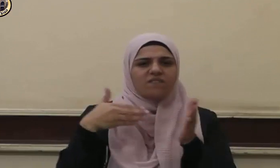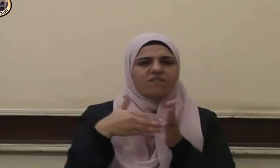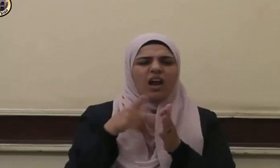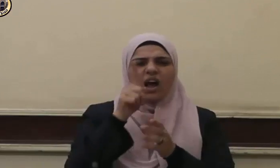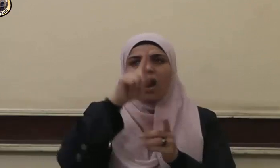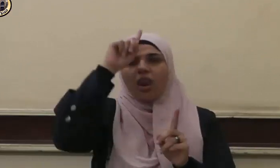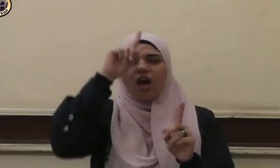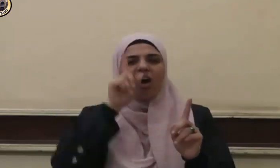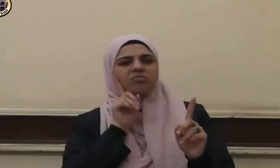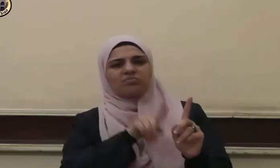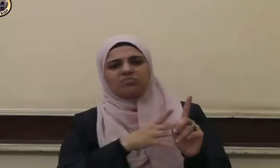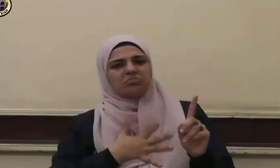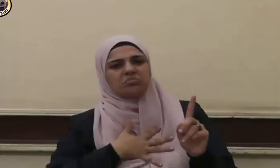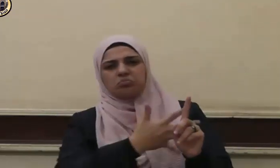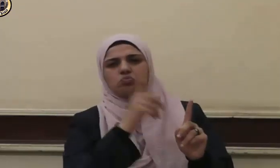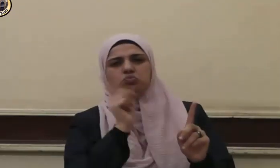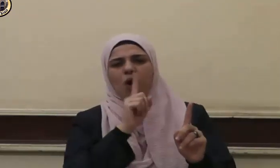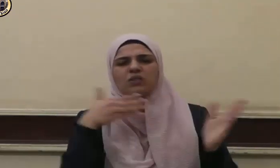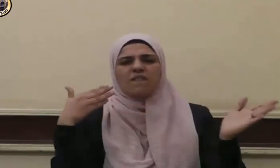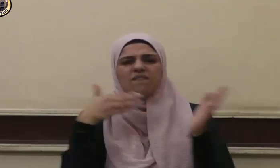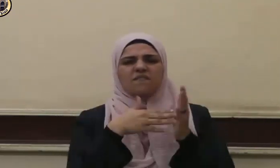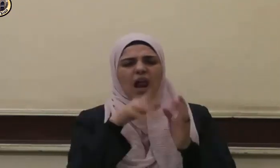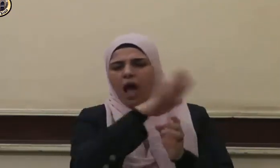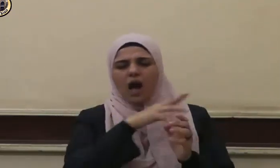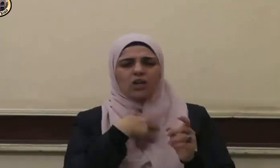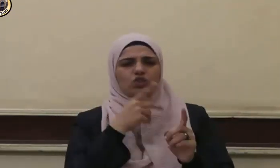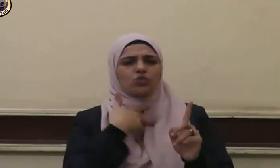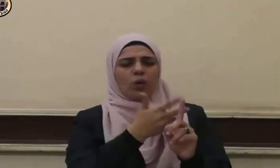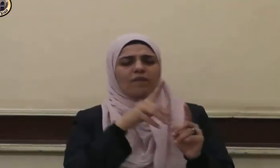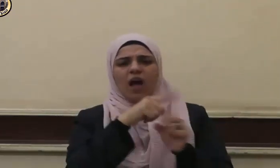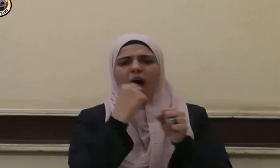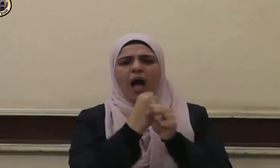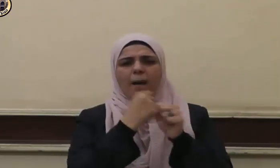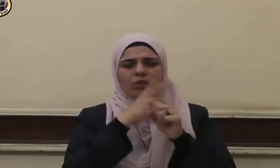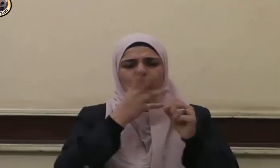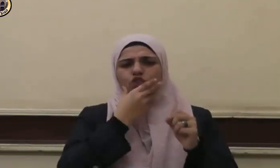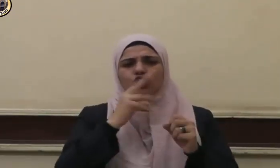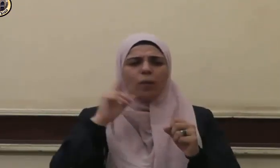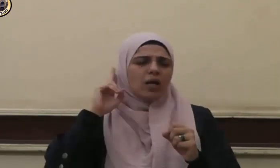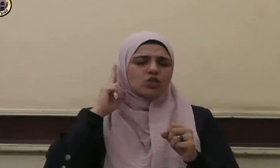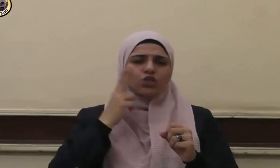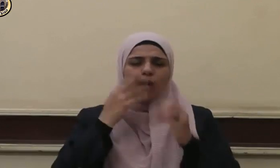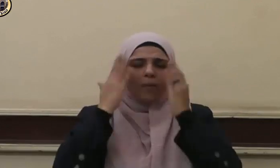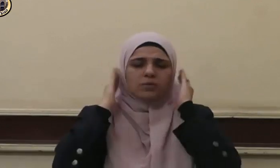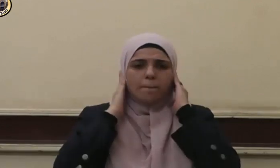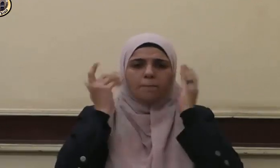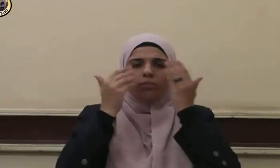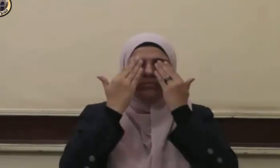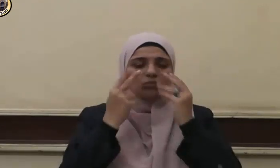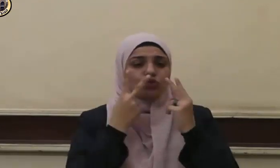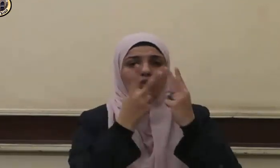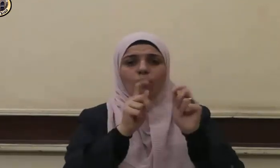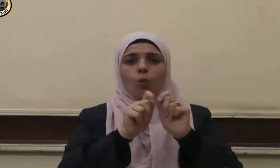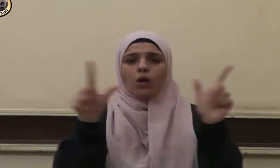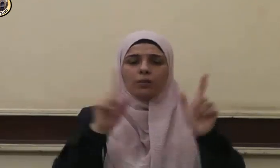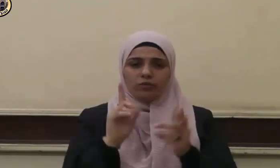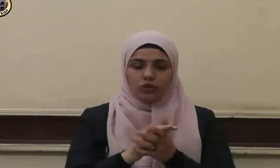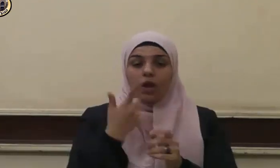الذين لعنهم الله فاصمهم وأعمى أبصارهم وقال صلى الله